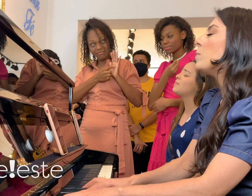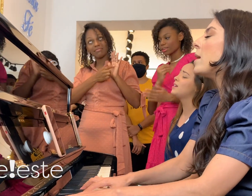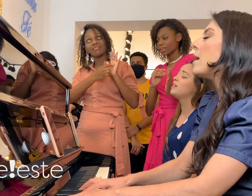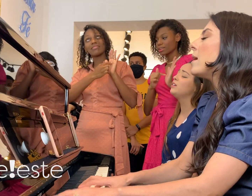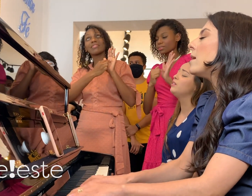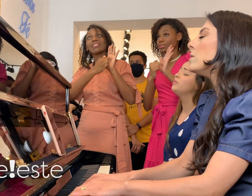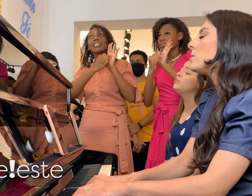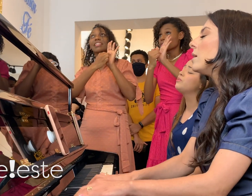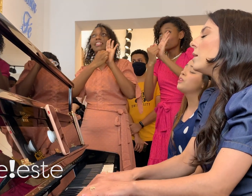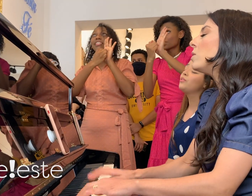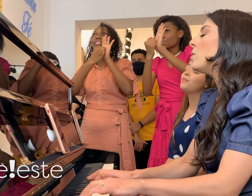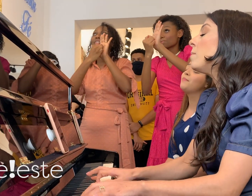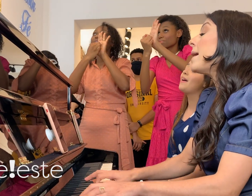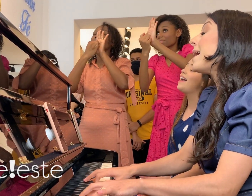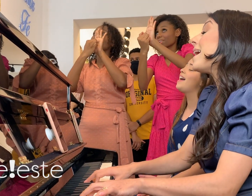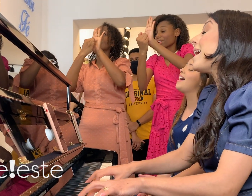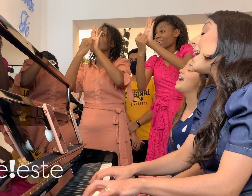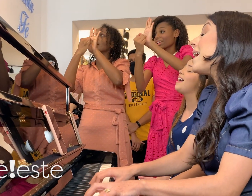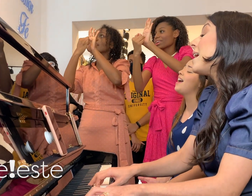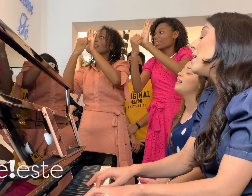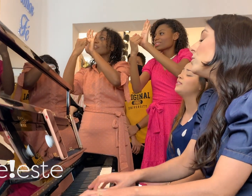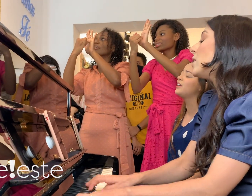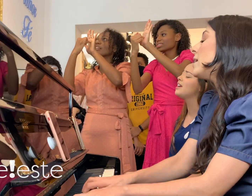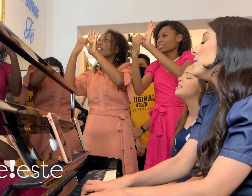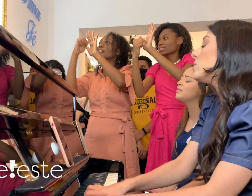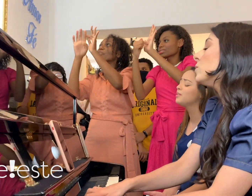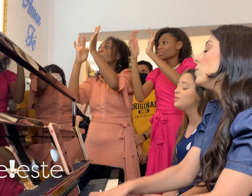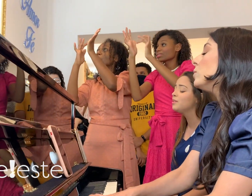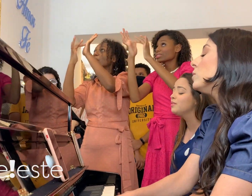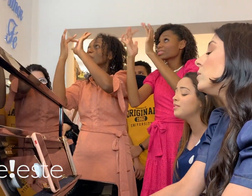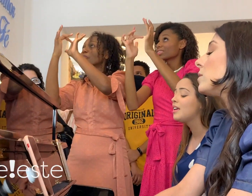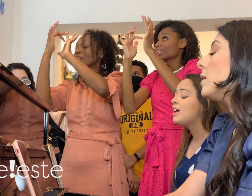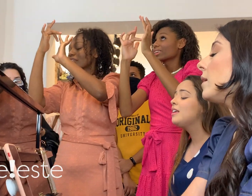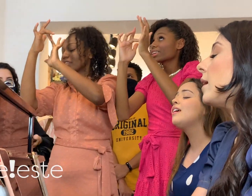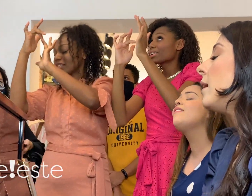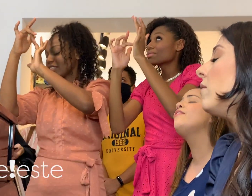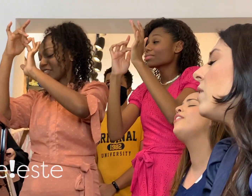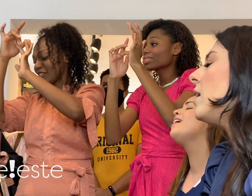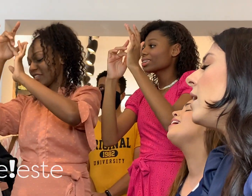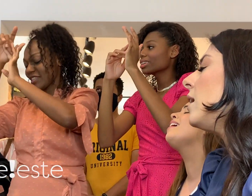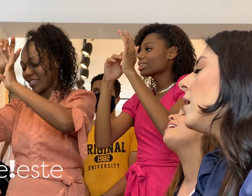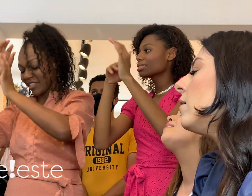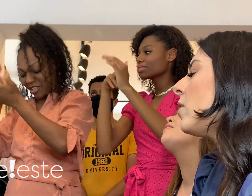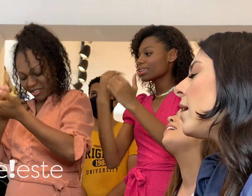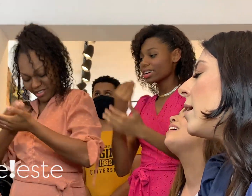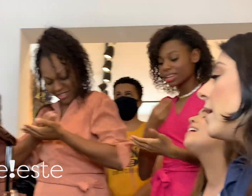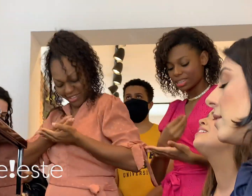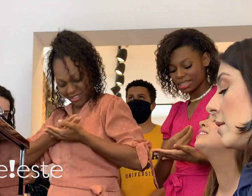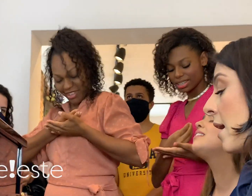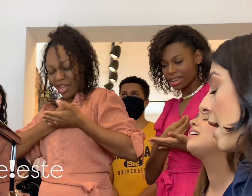mãos do meu Jesus Que vivo está